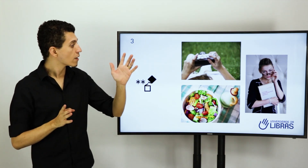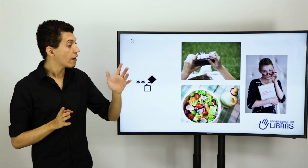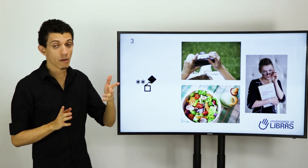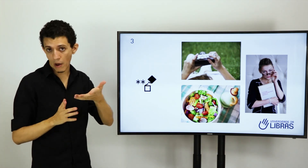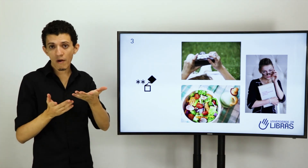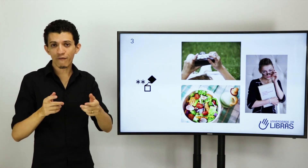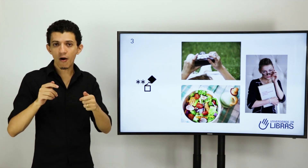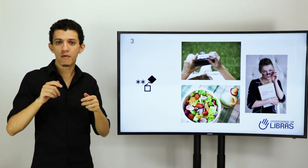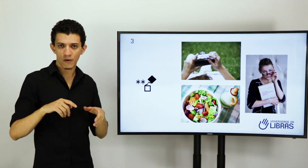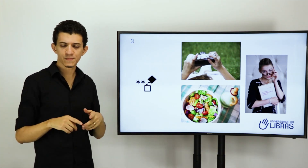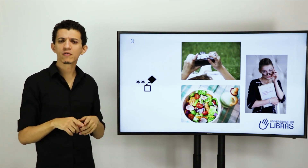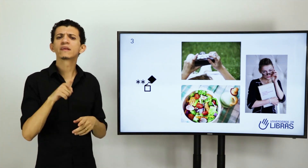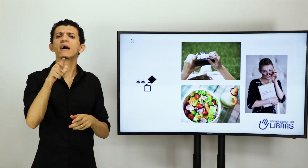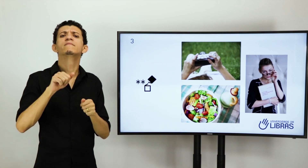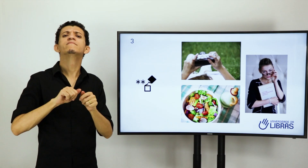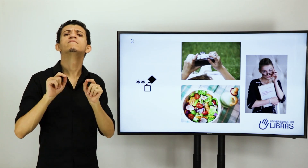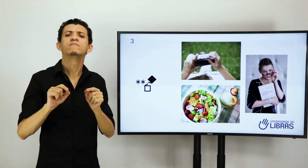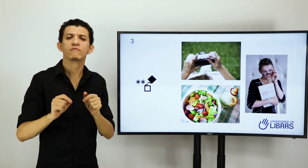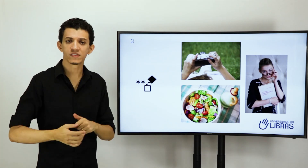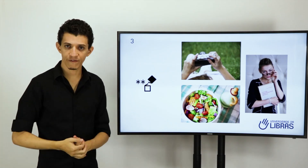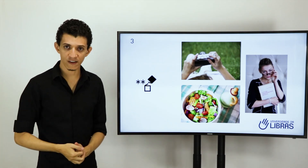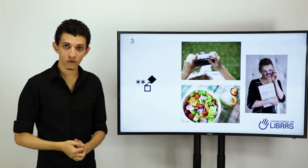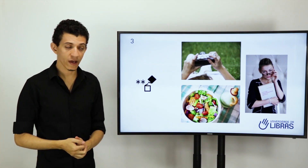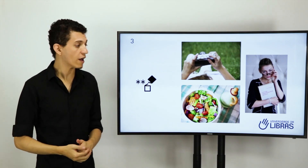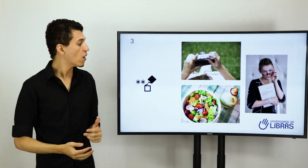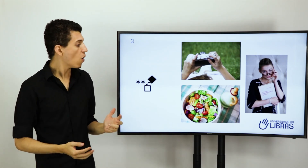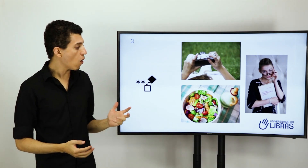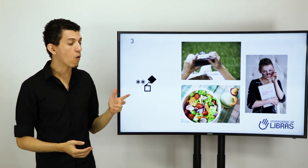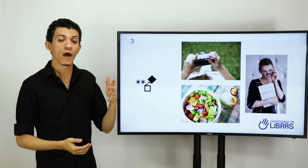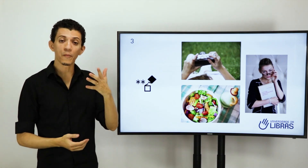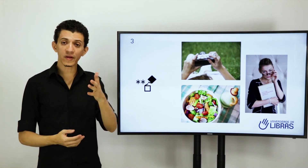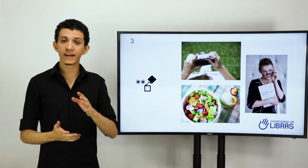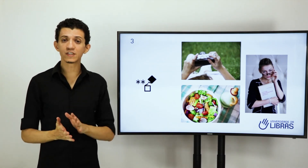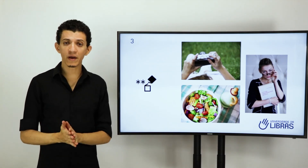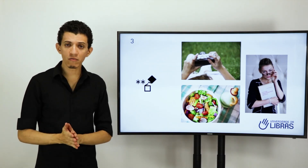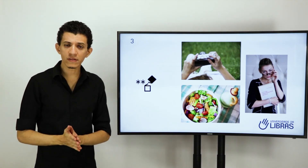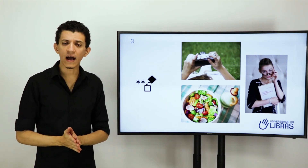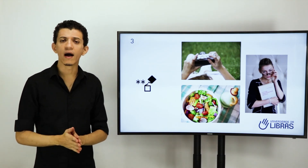É uma forma. Eu posso perguntar. Você faz o quê? Ou, eu poderia te perguntar.